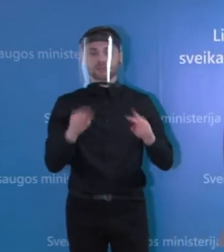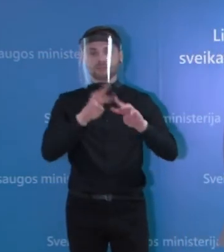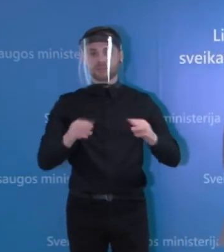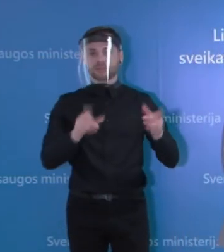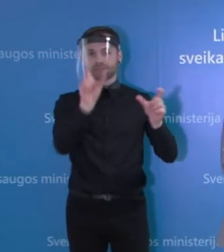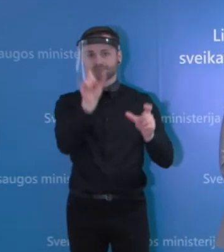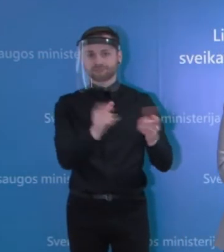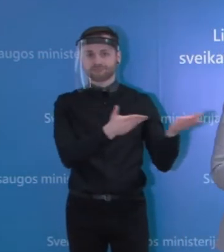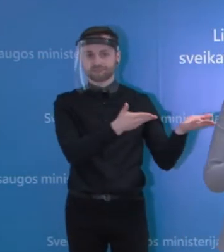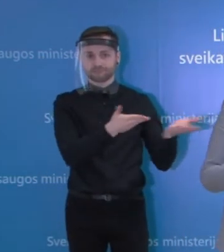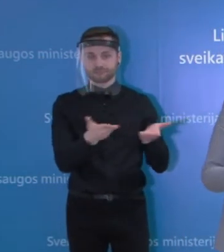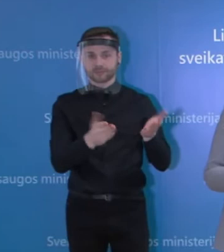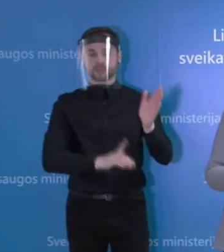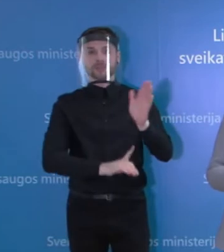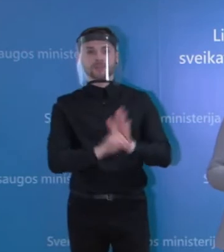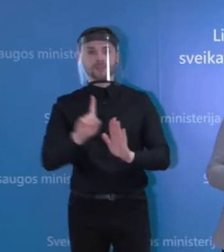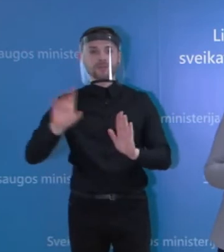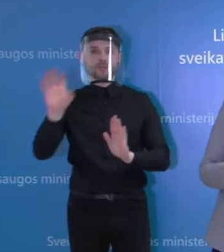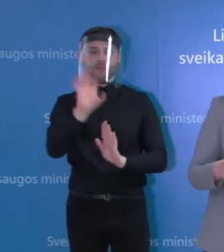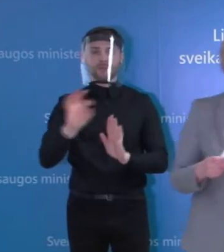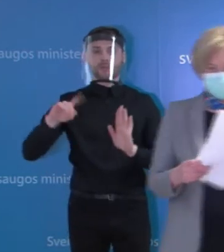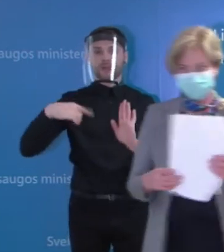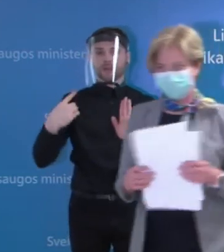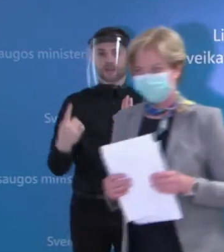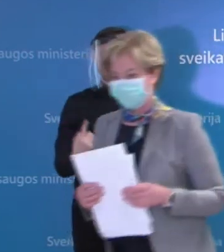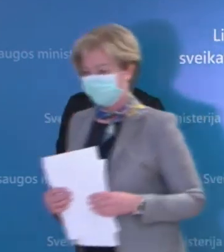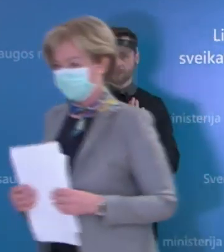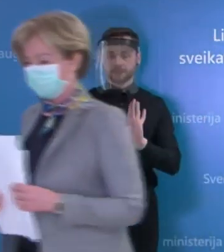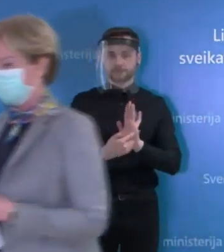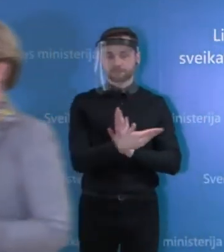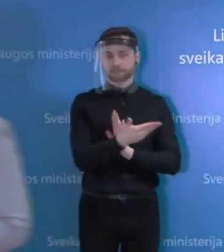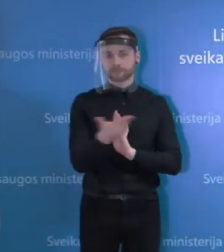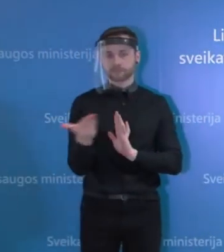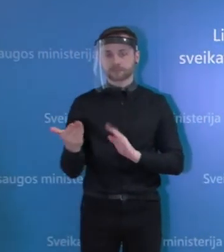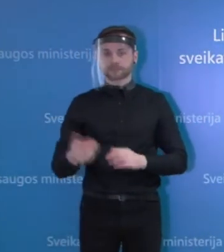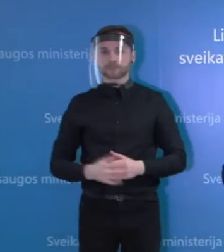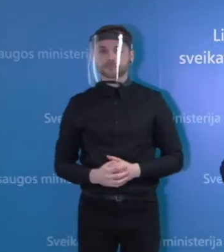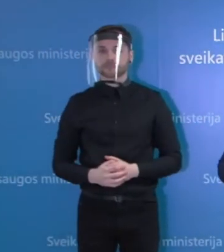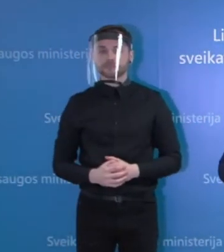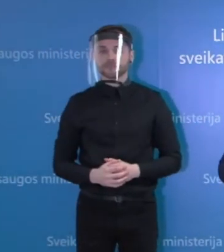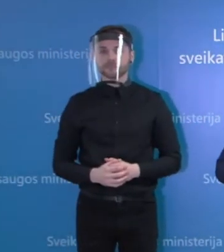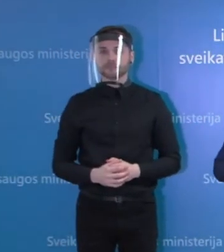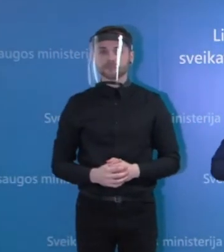grįžti ministrą ir pereisime prie jūsų gerbiami kolego žurnalistai klausimų.